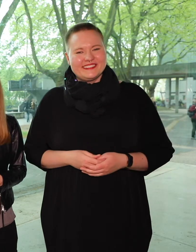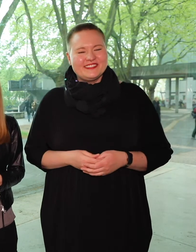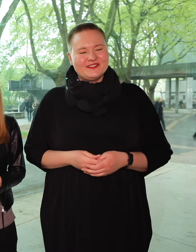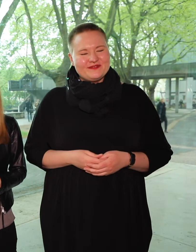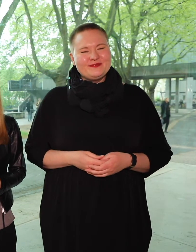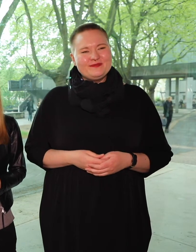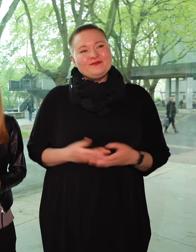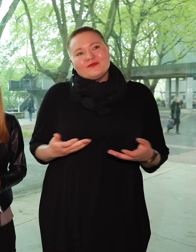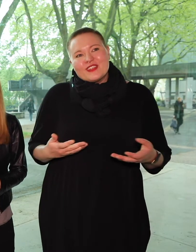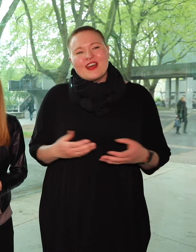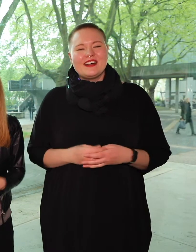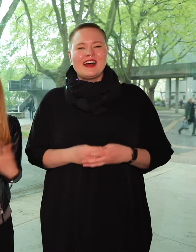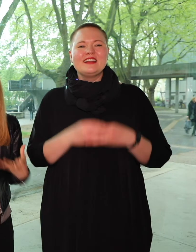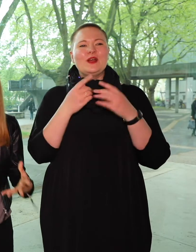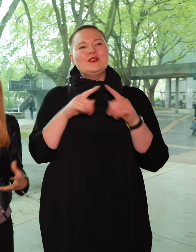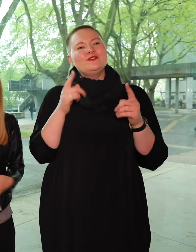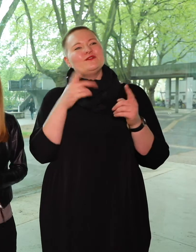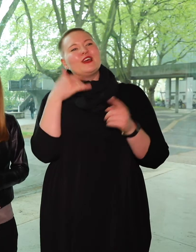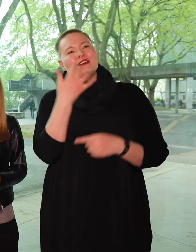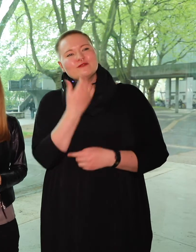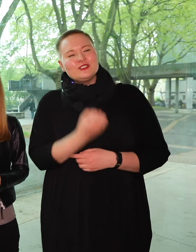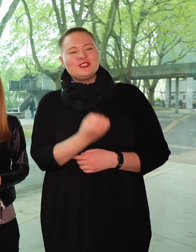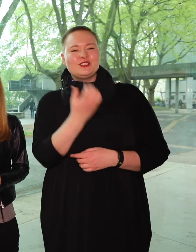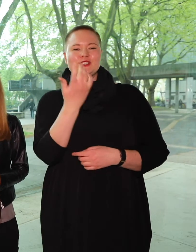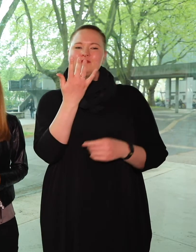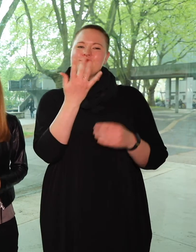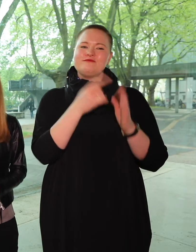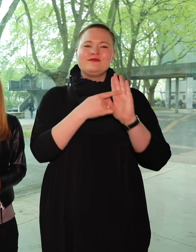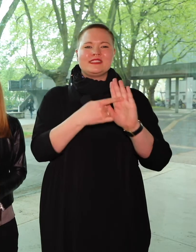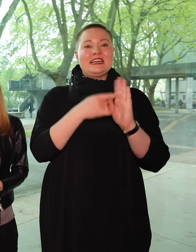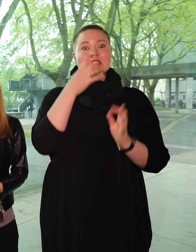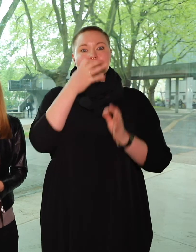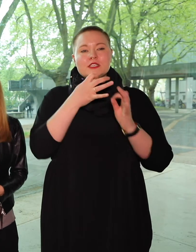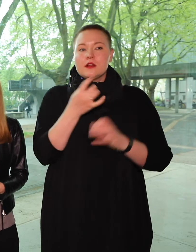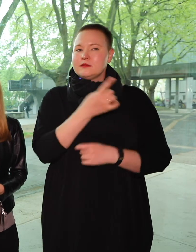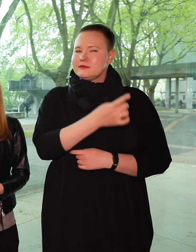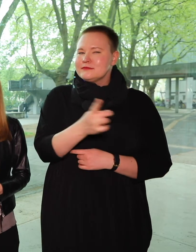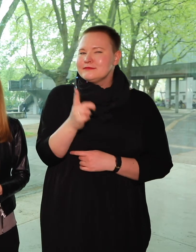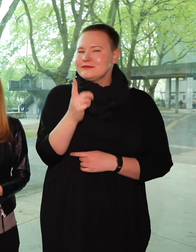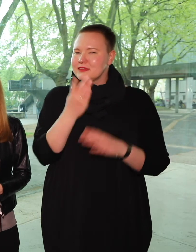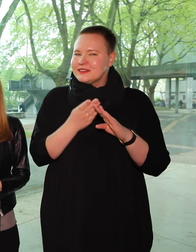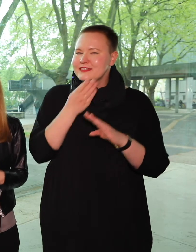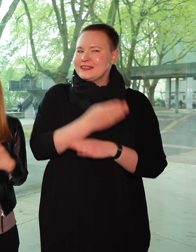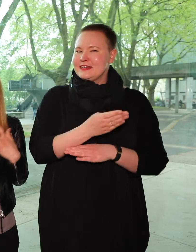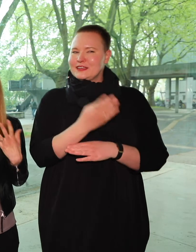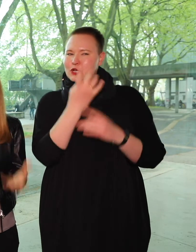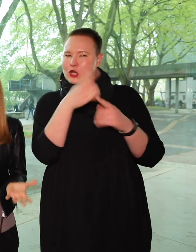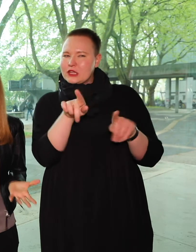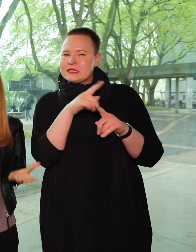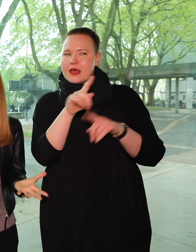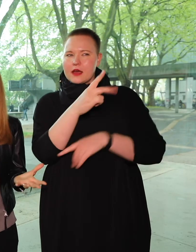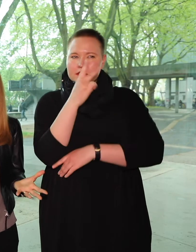Ansonsten wollten wir gerne erreichen mit dem Special, dass wenn Sie auf ein Konzert gehen, dass Sie schauen, gibt es einen